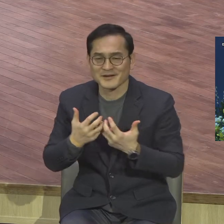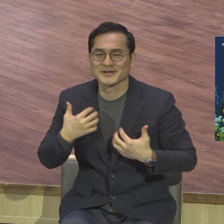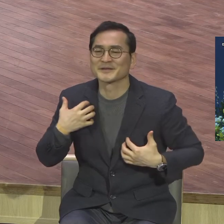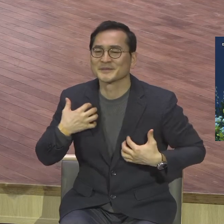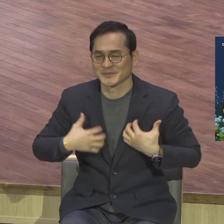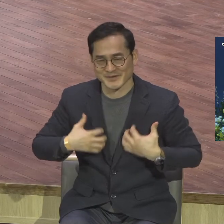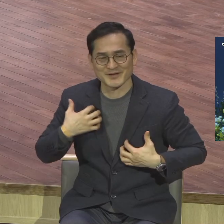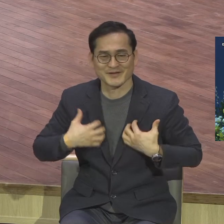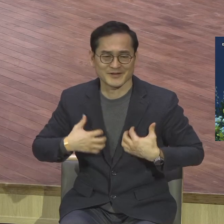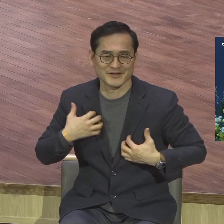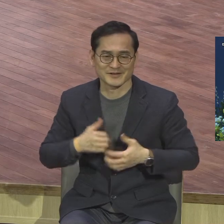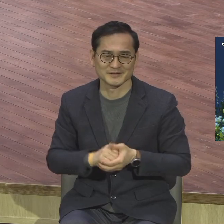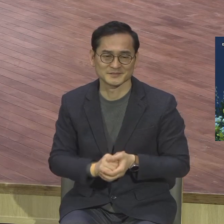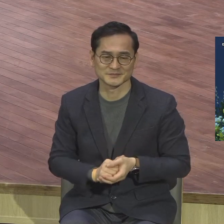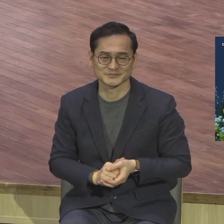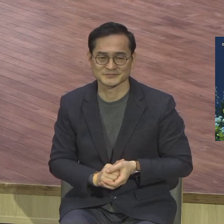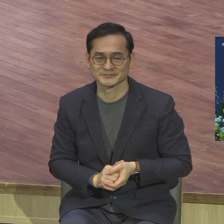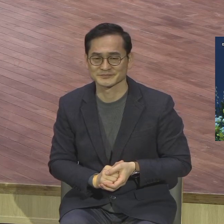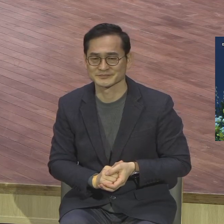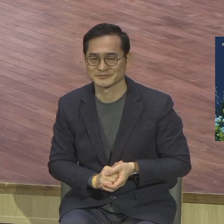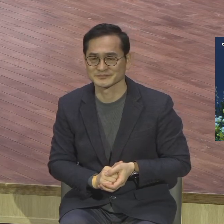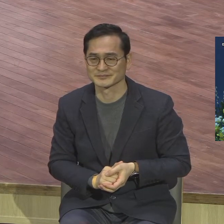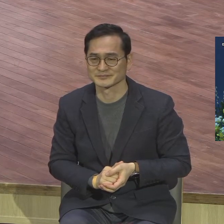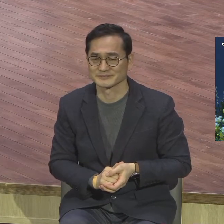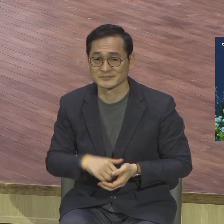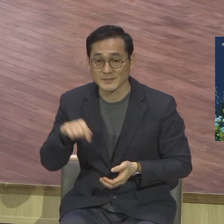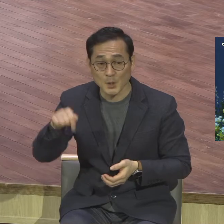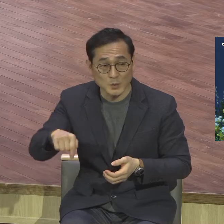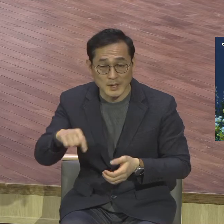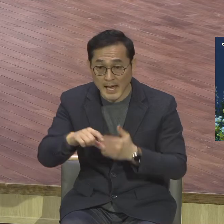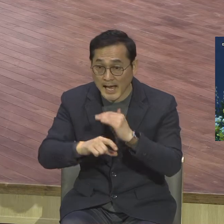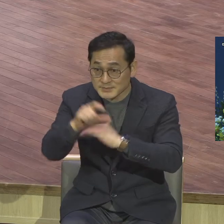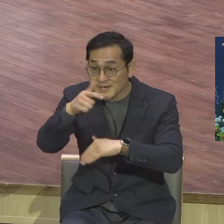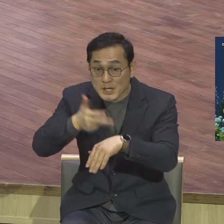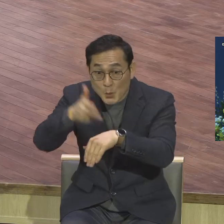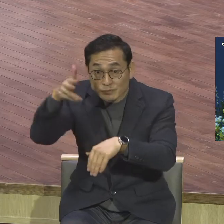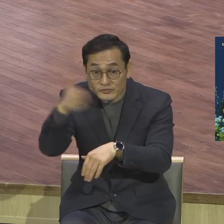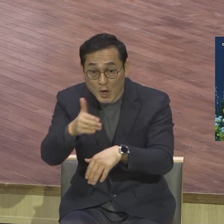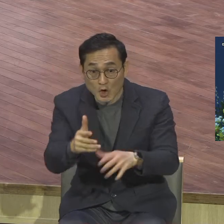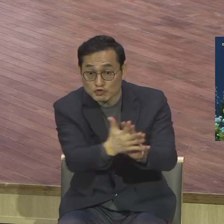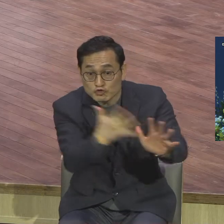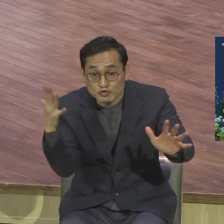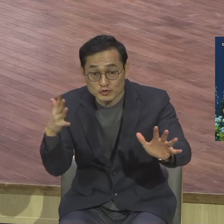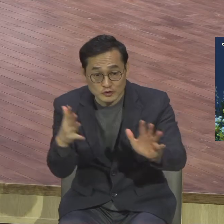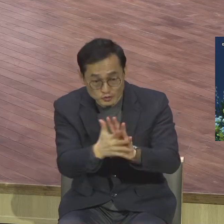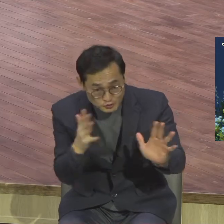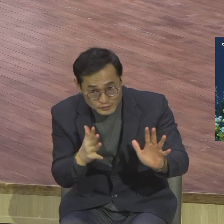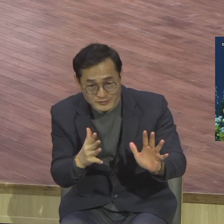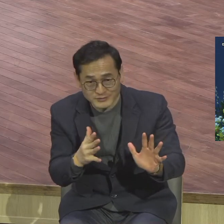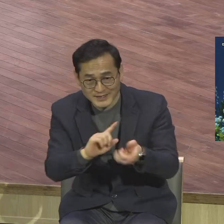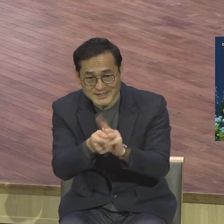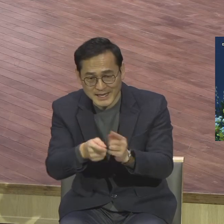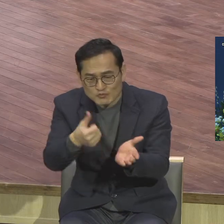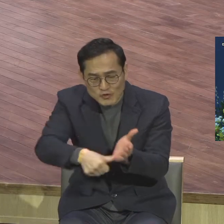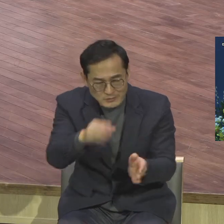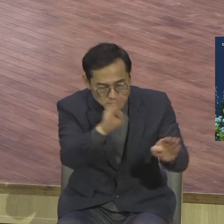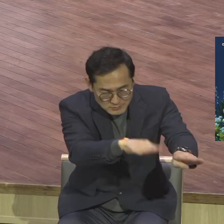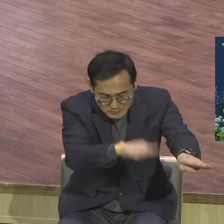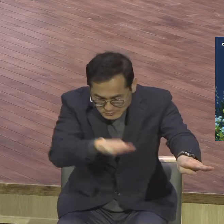예배하겠다고 아침 7시부터 가방 줄을 놓으면서 그렇게 본당에 들어오겠다고 제가 그 누가 사진 찍어